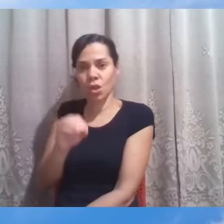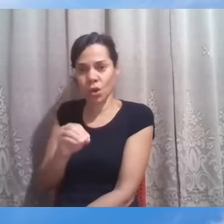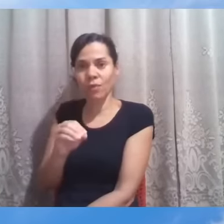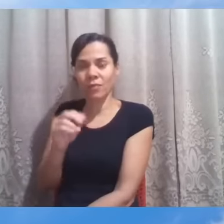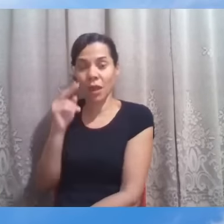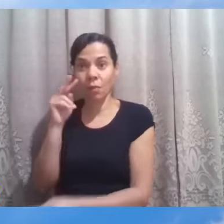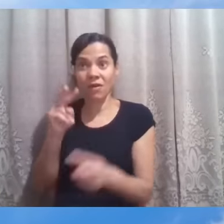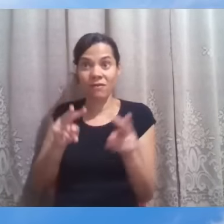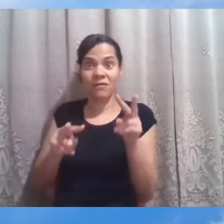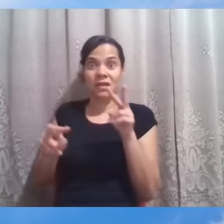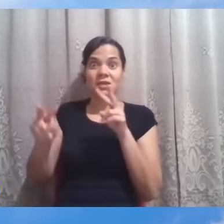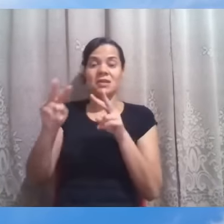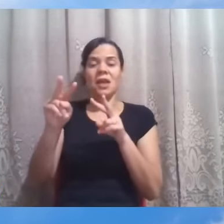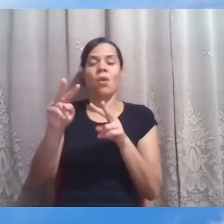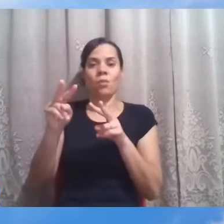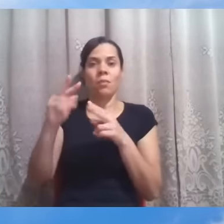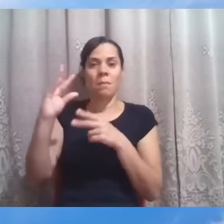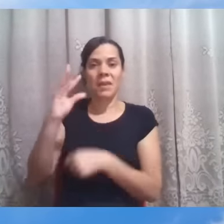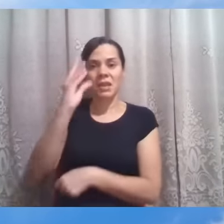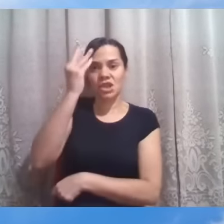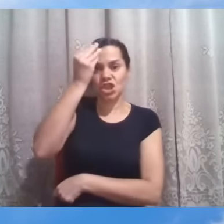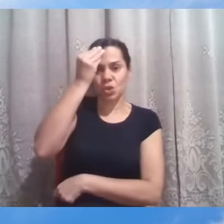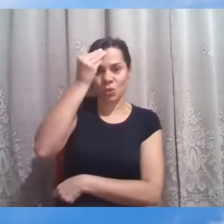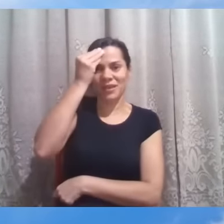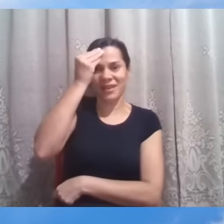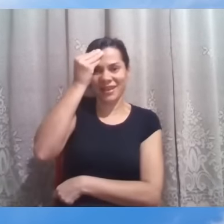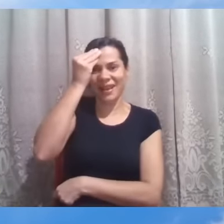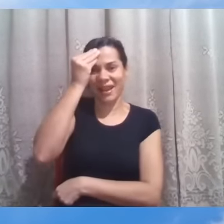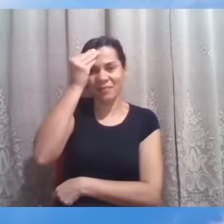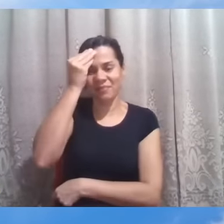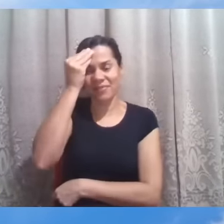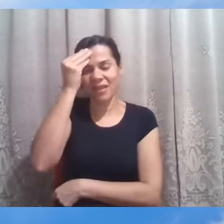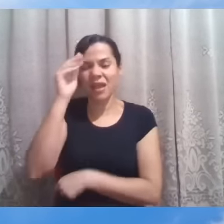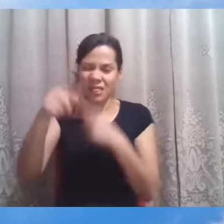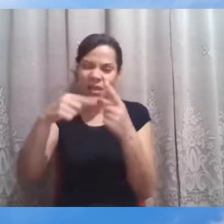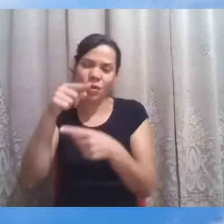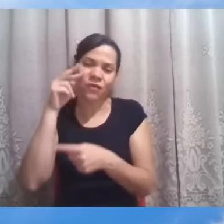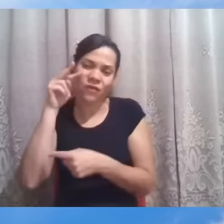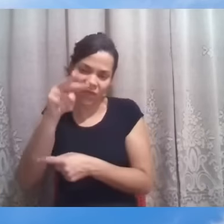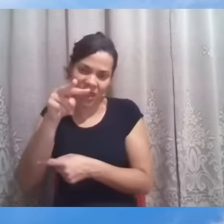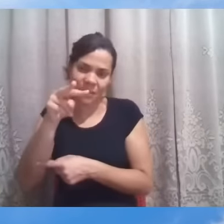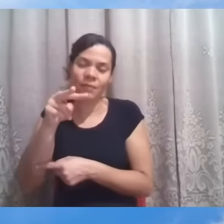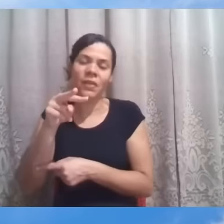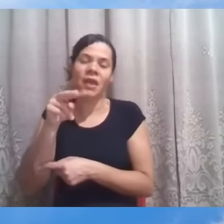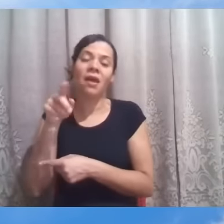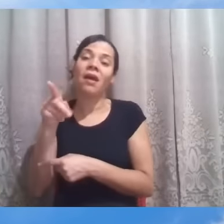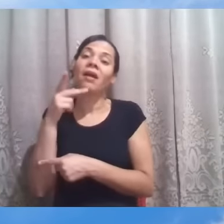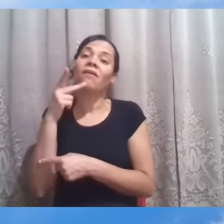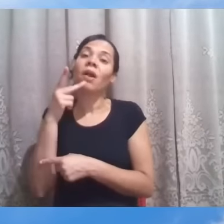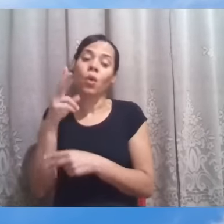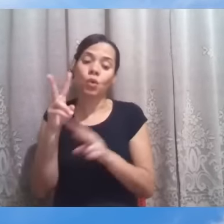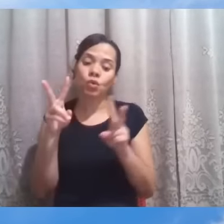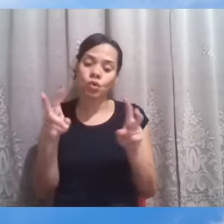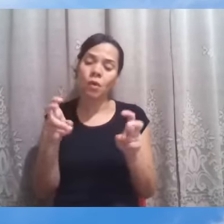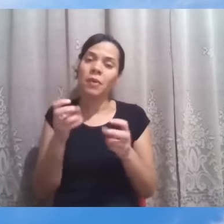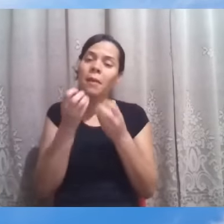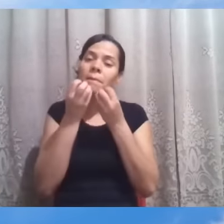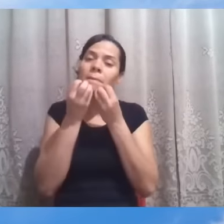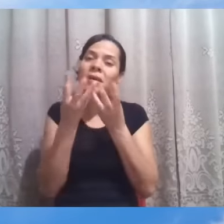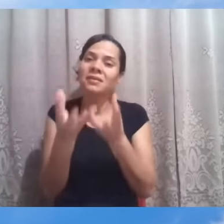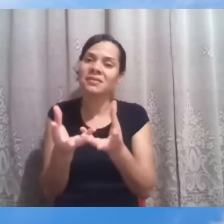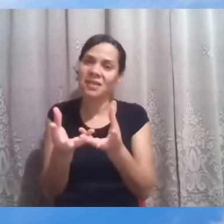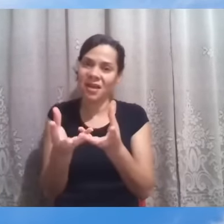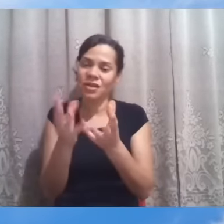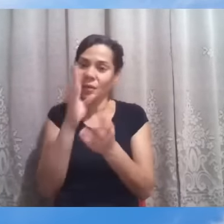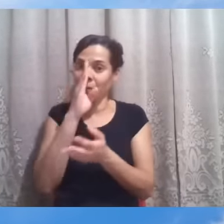aqui em detalhes dela, para depois vocês poderem ir lá analisar essa passagem, mas cuja mensagem principal dessa visão